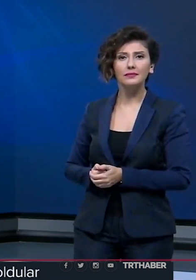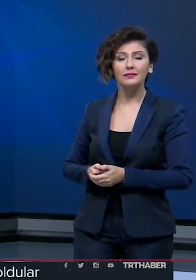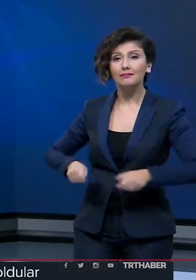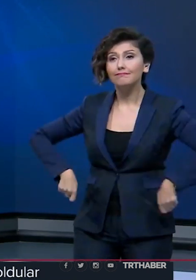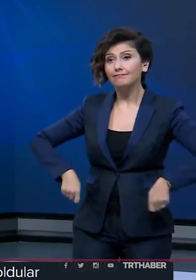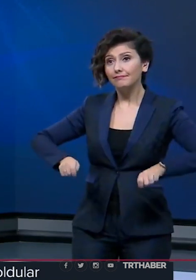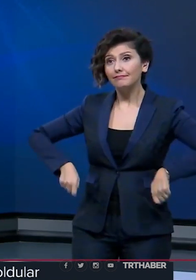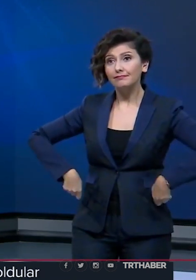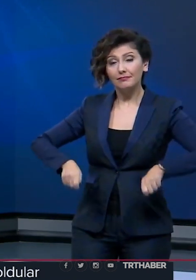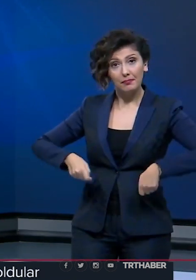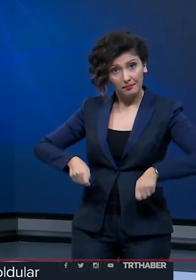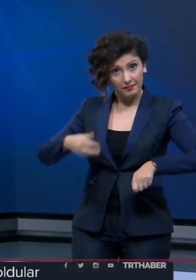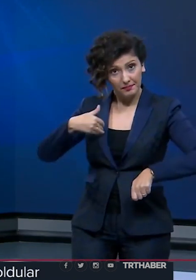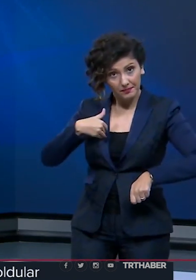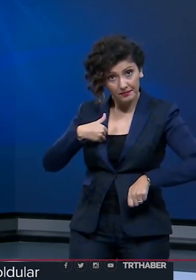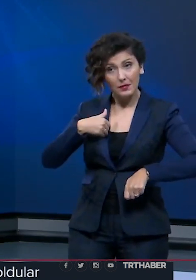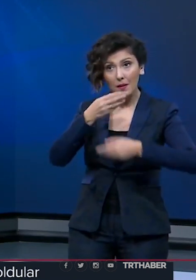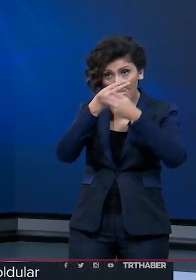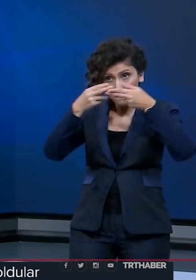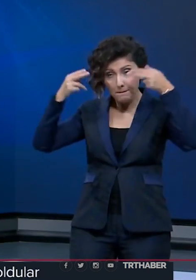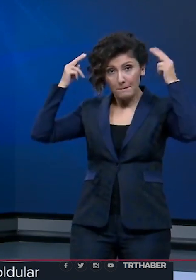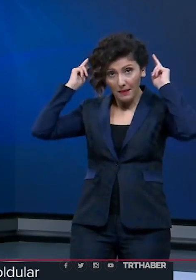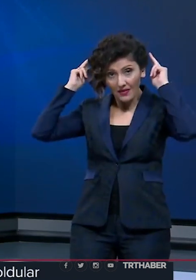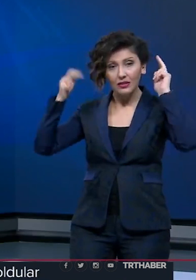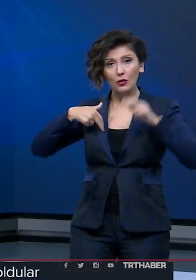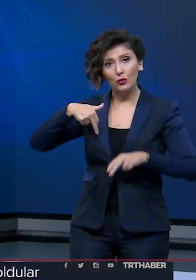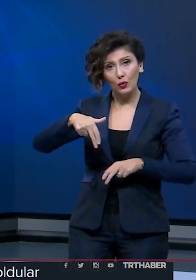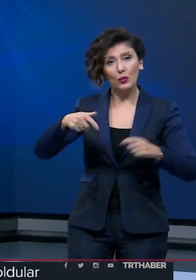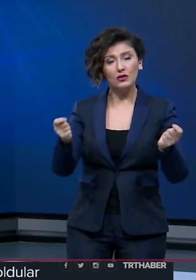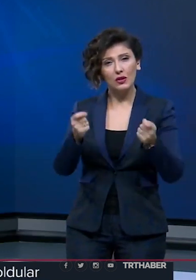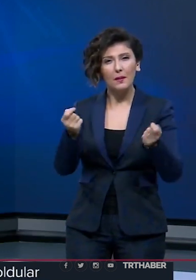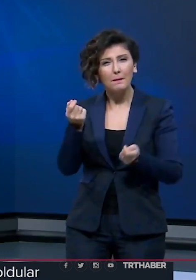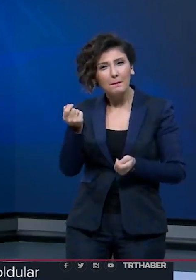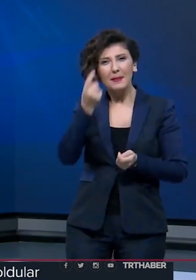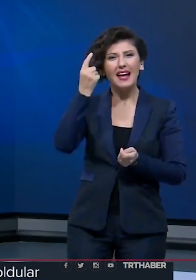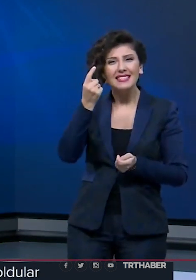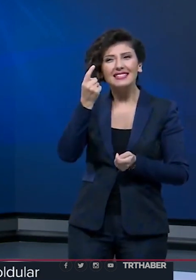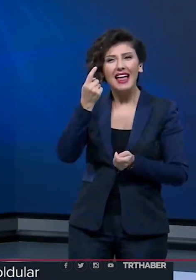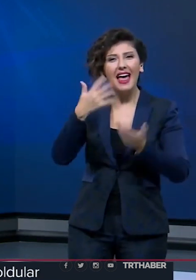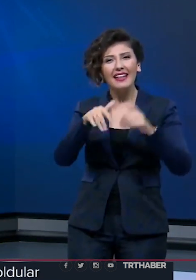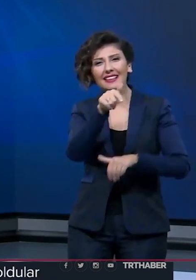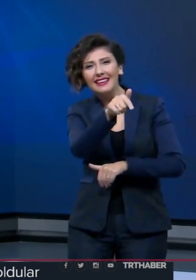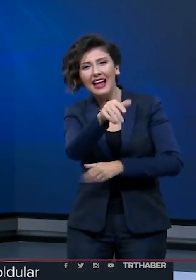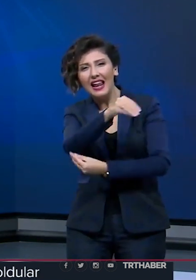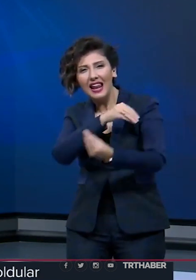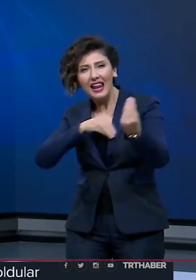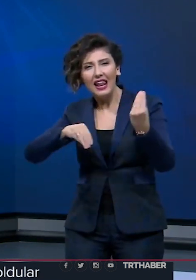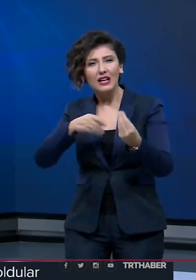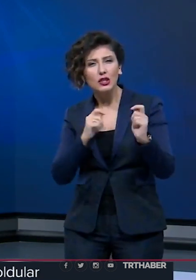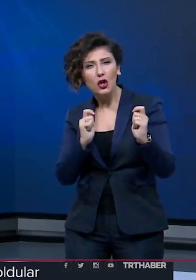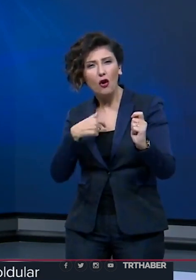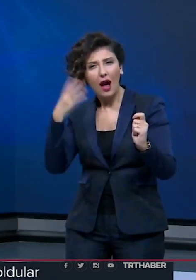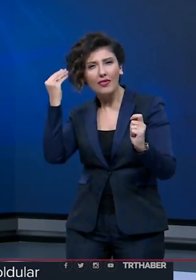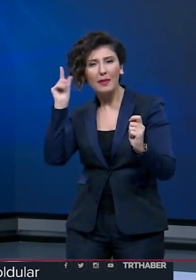Tekerlekli sandalyeye bindiler, göz bandı takıp yürümeye çalıştılar. Bir nebze de olsa engellilerin yaşadıkları zorlukları